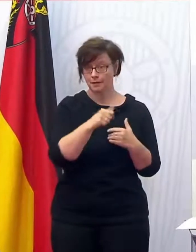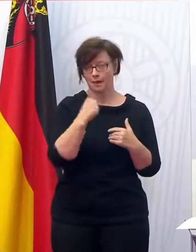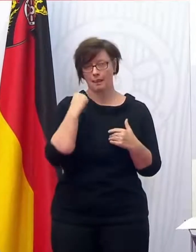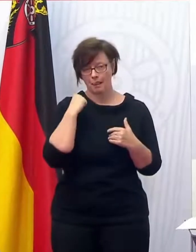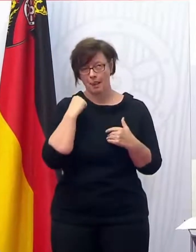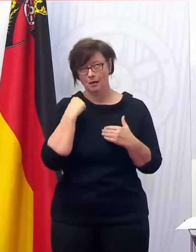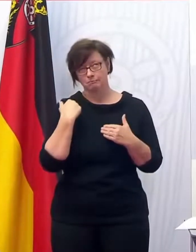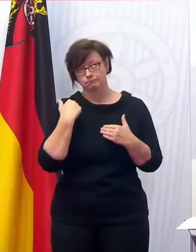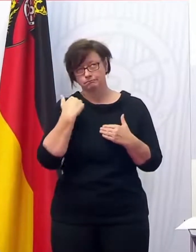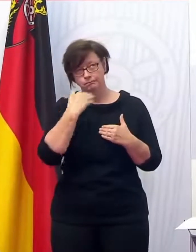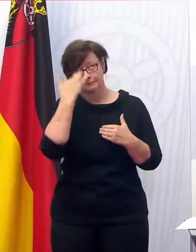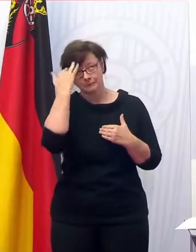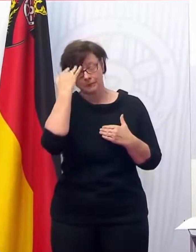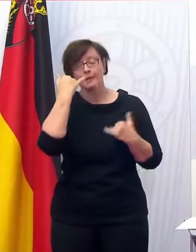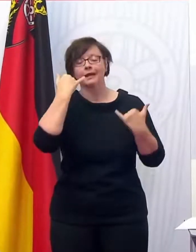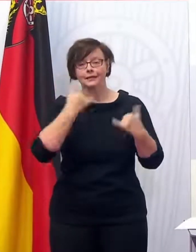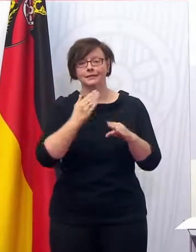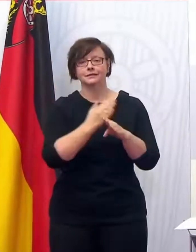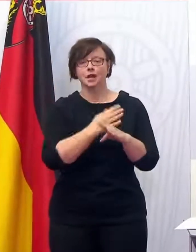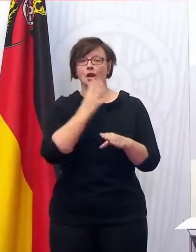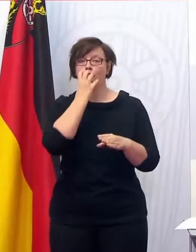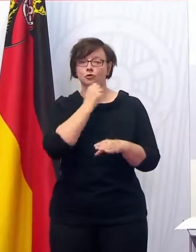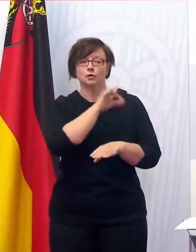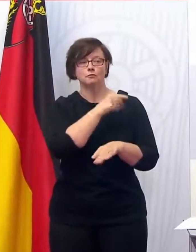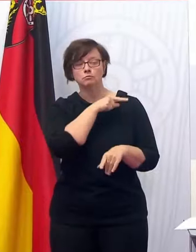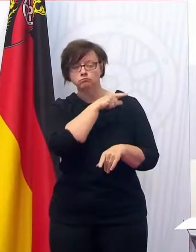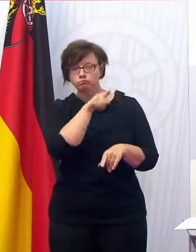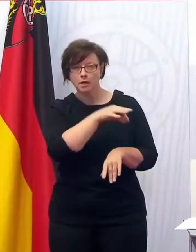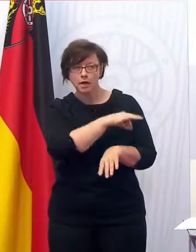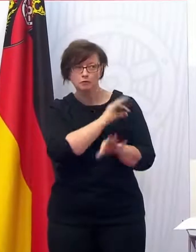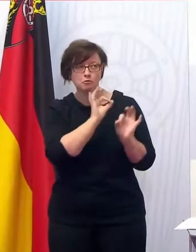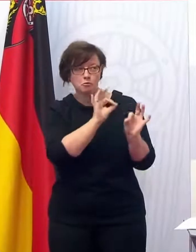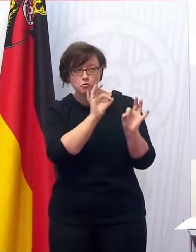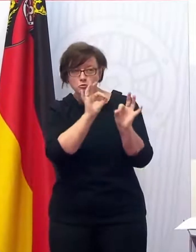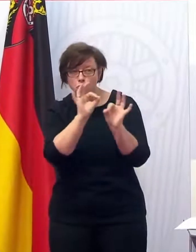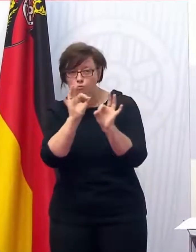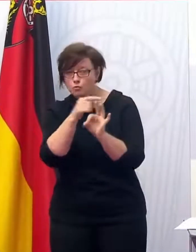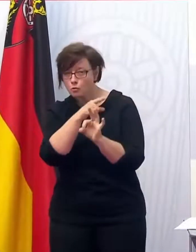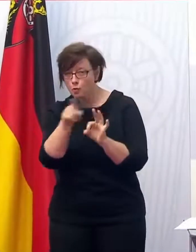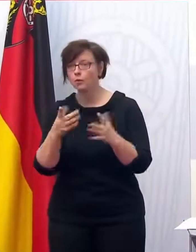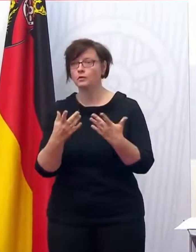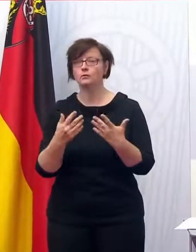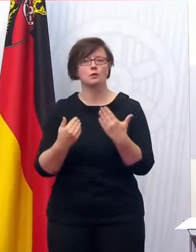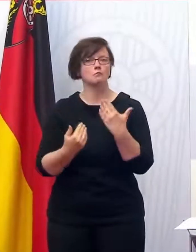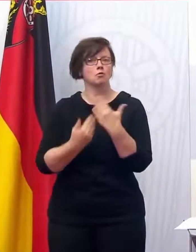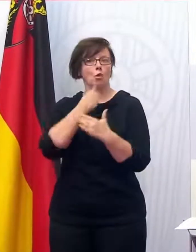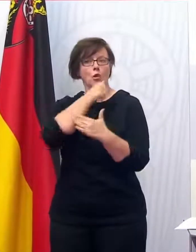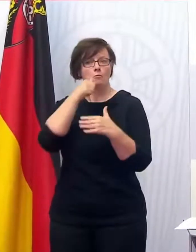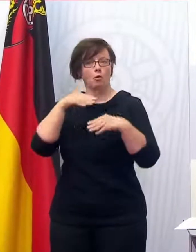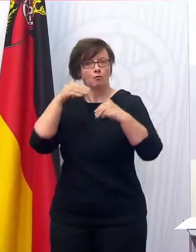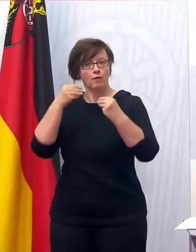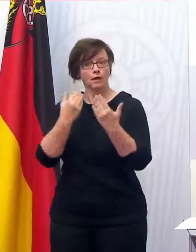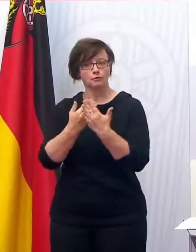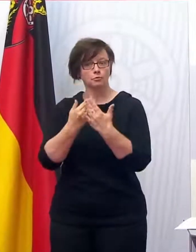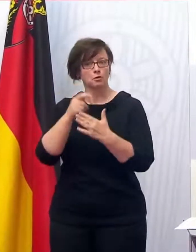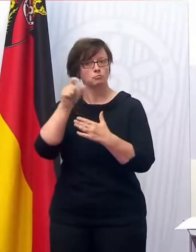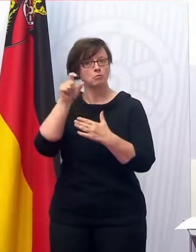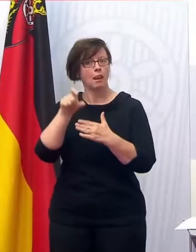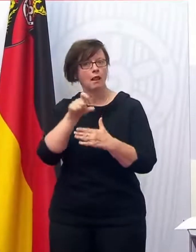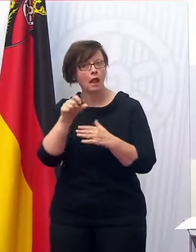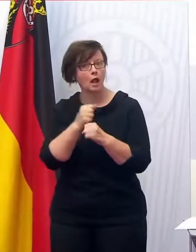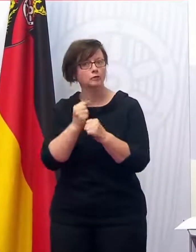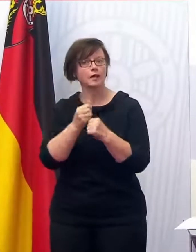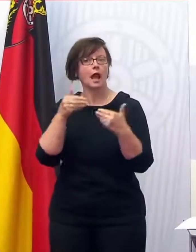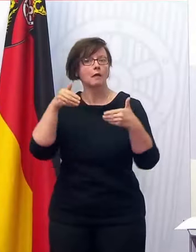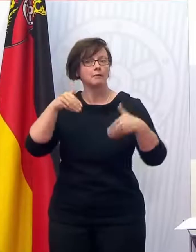jetzt doch für eine Impfung entscheiden, wo sie sehen, es vertragen die meisten gut oder sie haben neu einen Beruf angefangen, zum Beispiel im Krankenhaus oder in